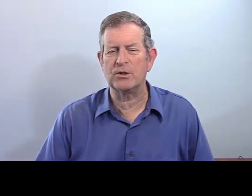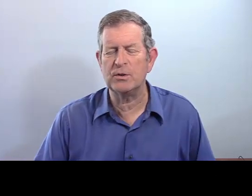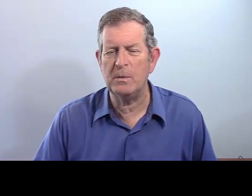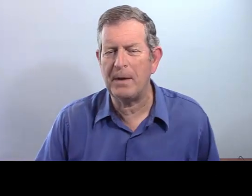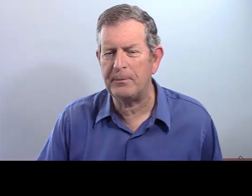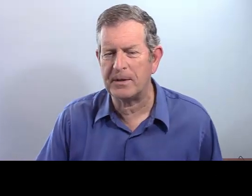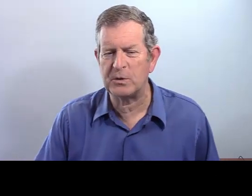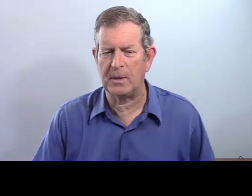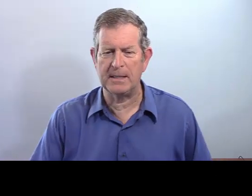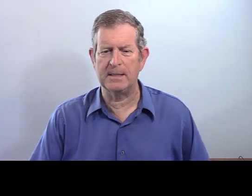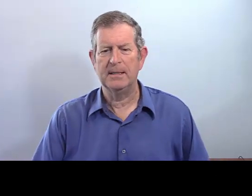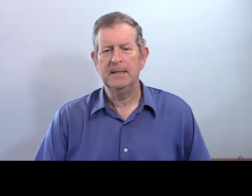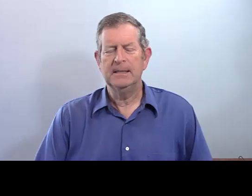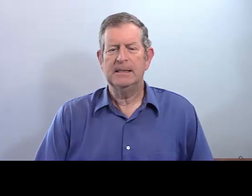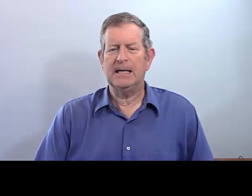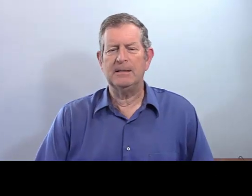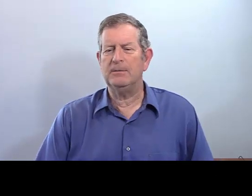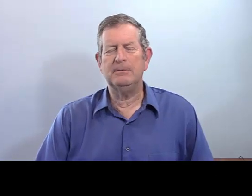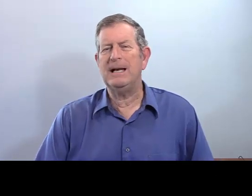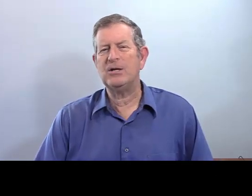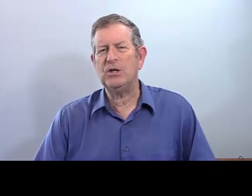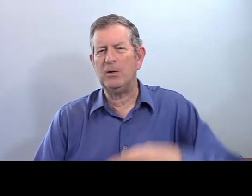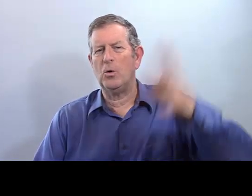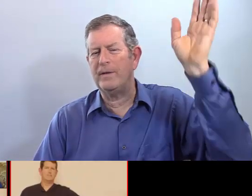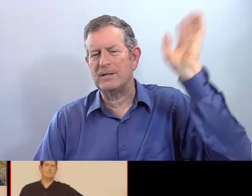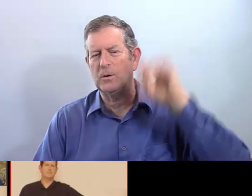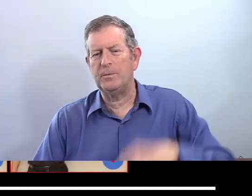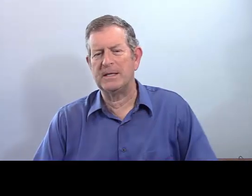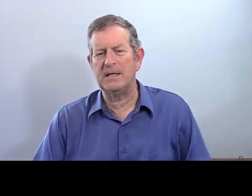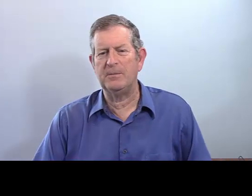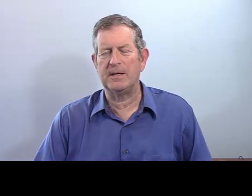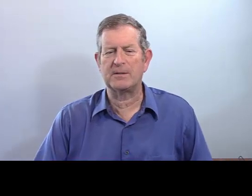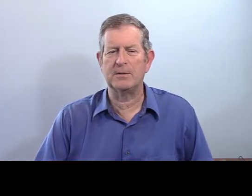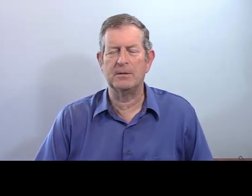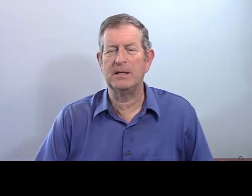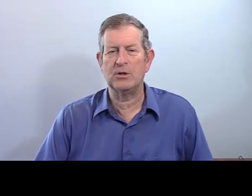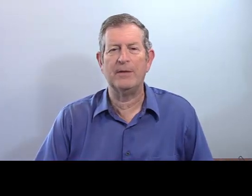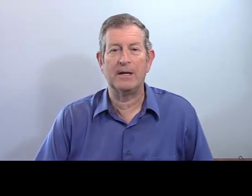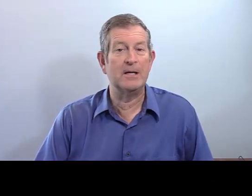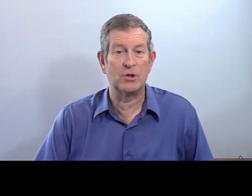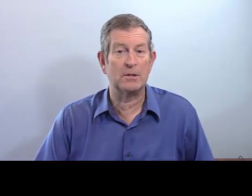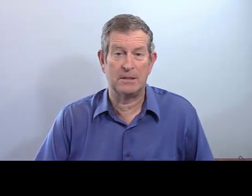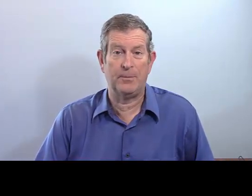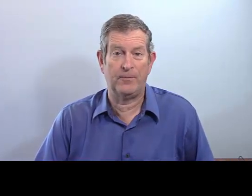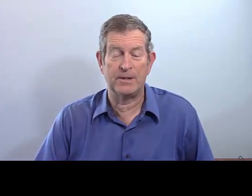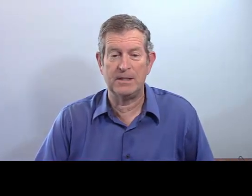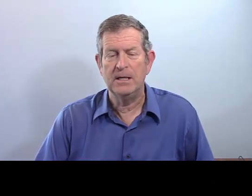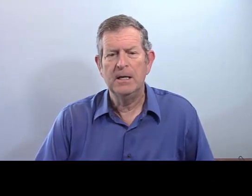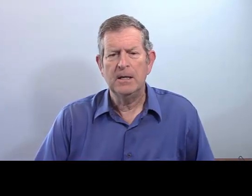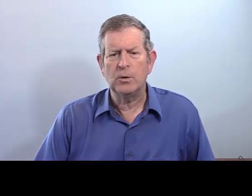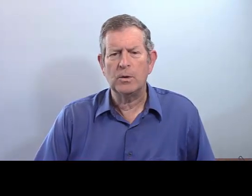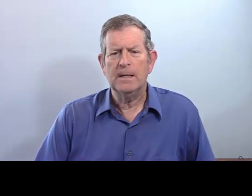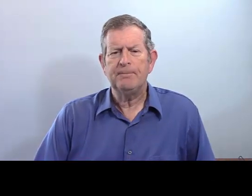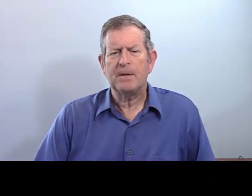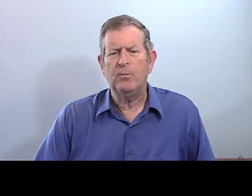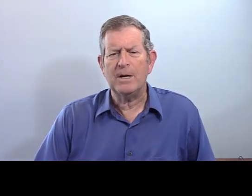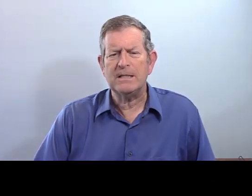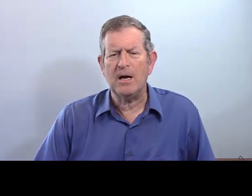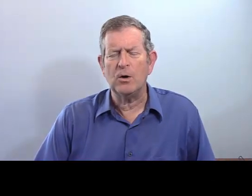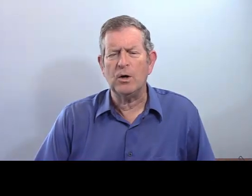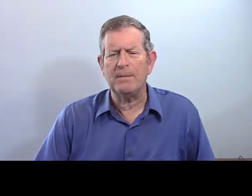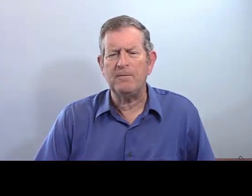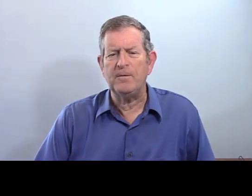cloche, là. Je ne suis pas persuadé. La chienne, on va s'en passer parce que, déjà, avec les gens, ce n pas facile. Donc,